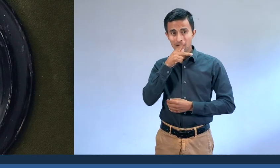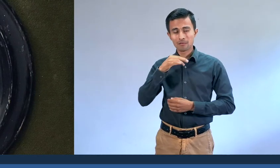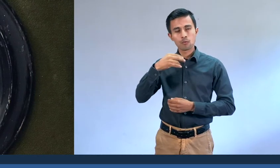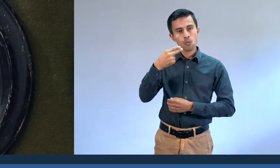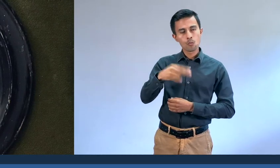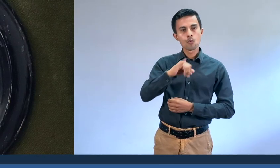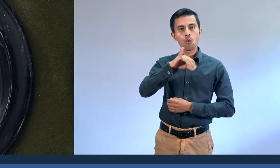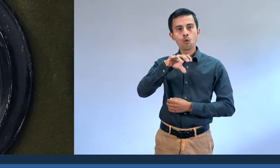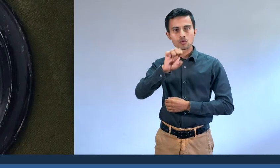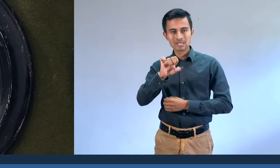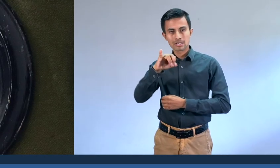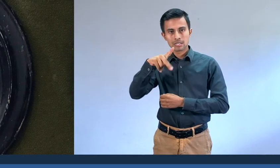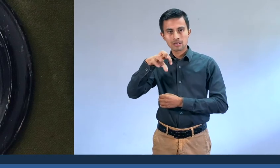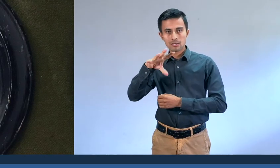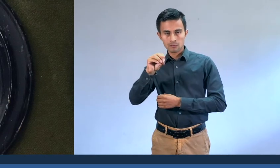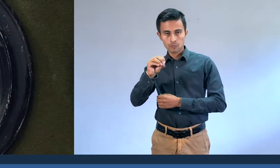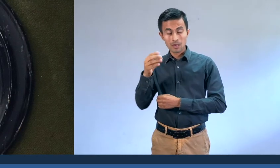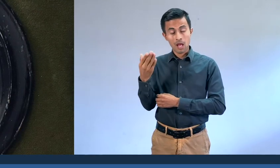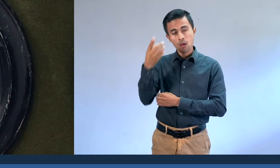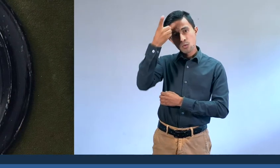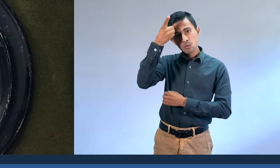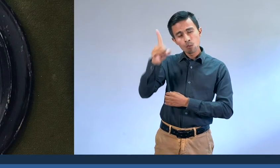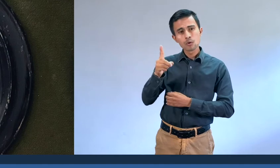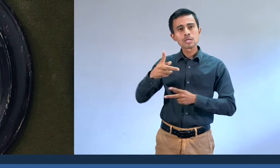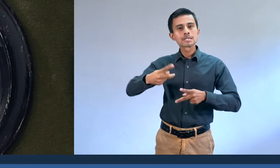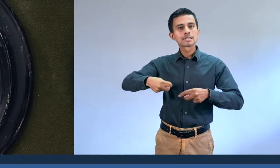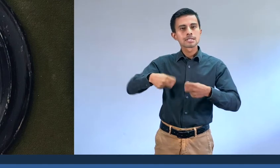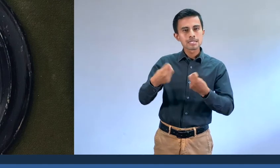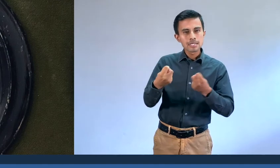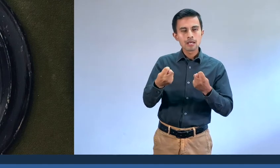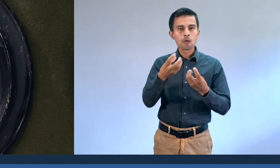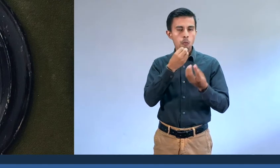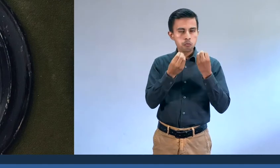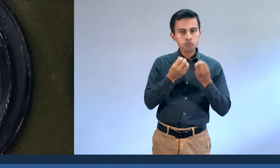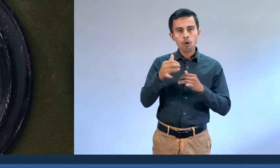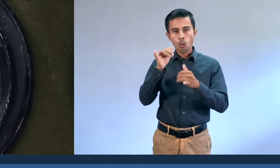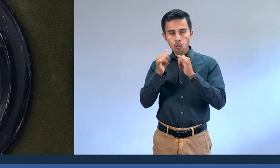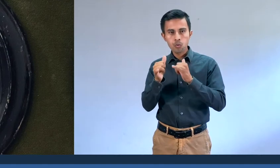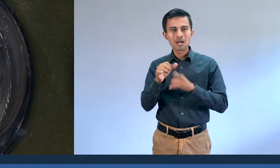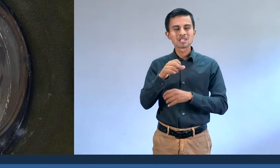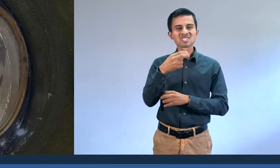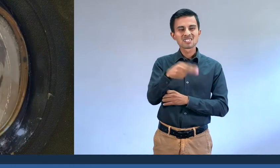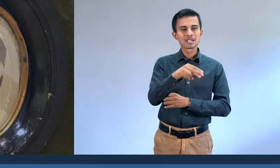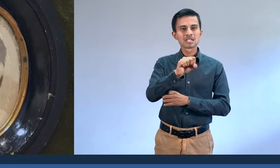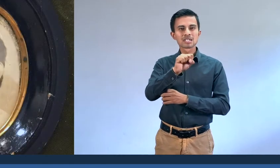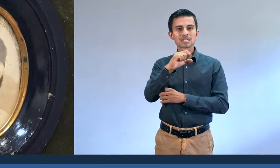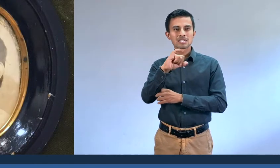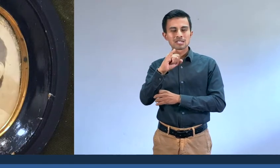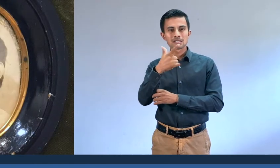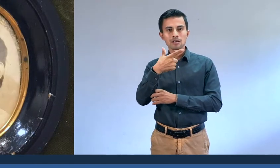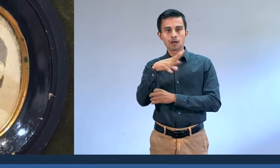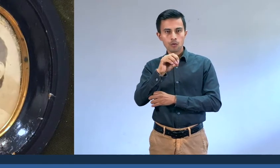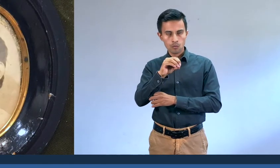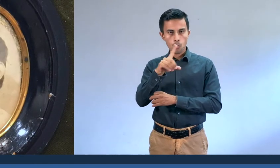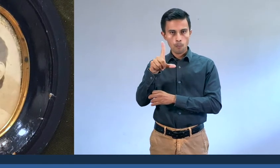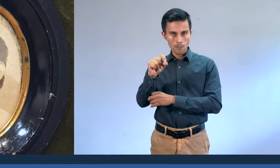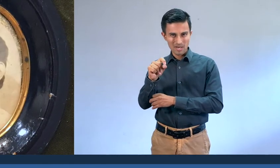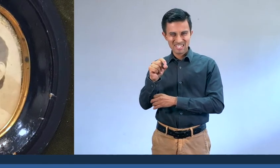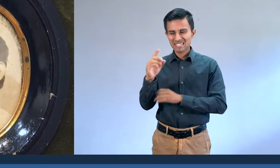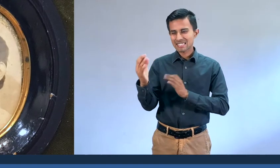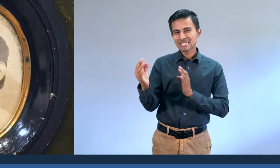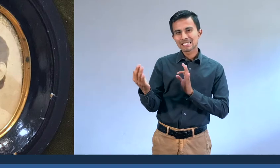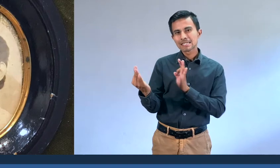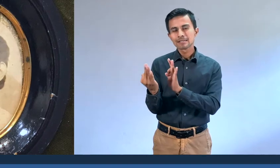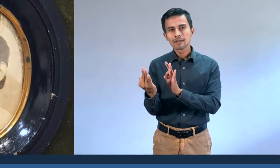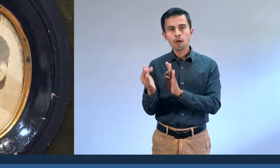abarrotes y licores llamada El Siglo XX, ubicada en la calle del Diezmo, cerca del cuartel. Y su madre, Luz Morado Cabrera,